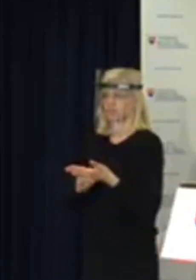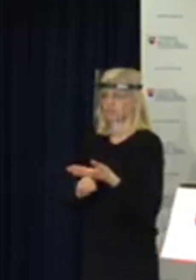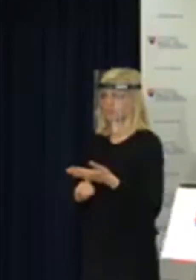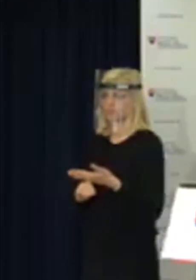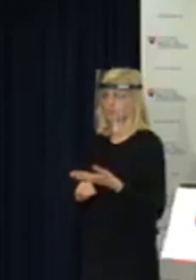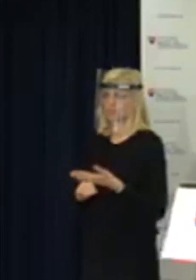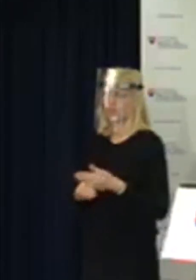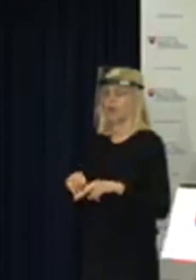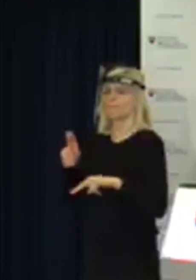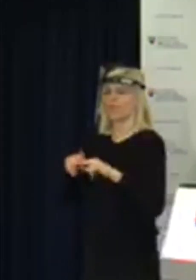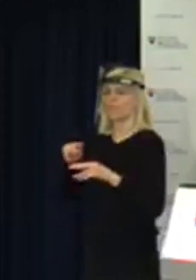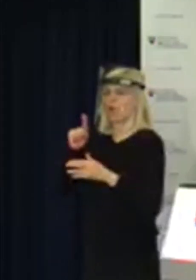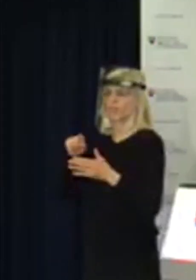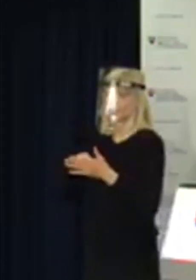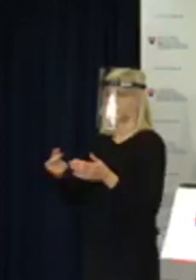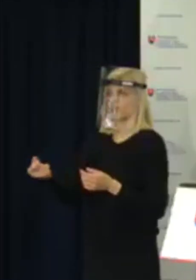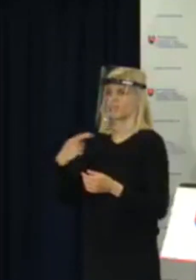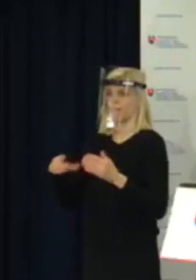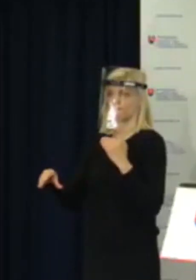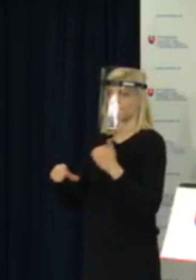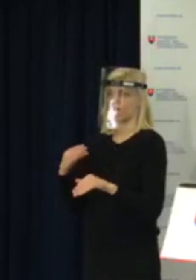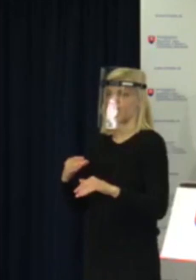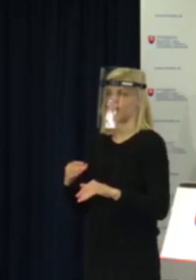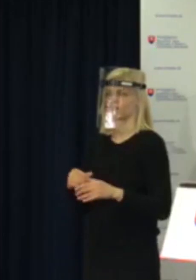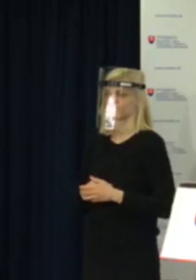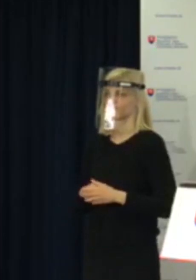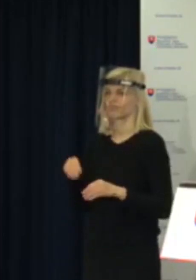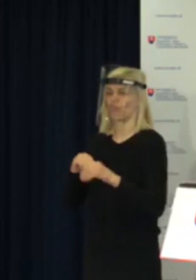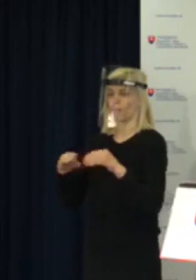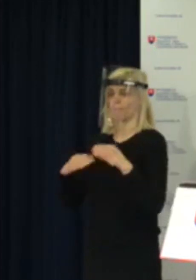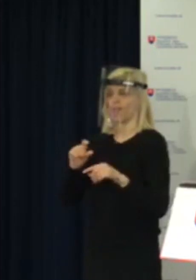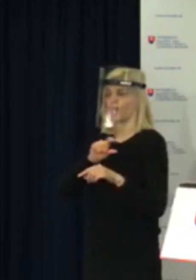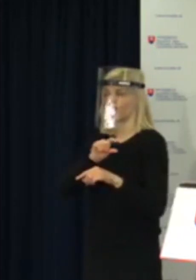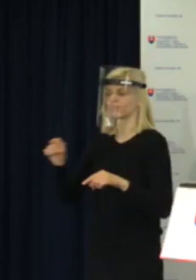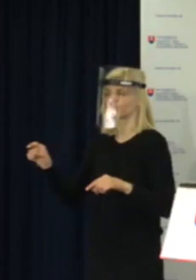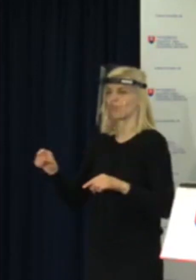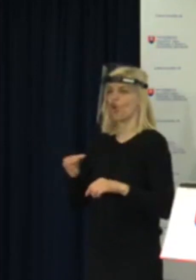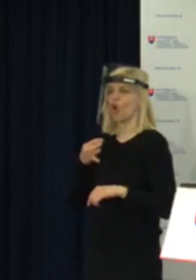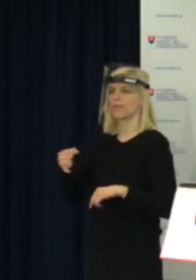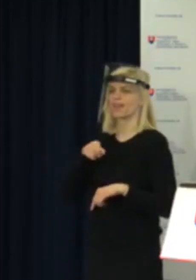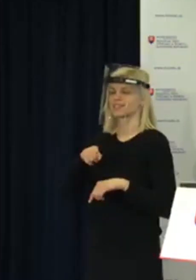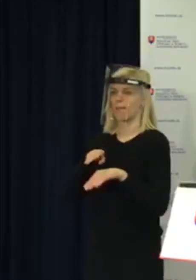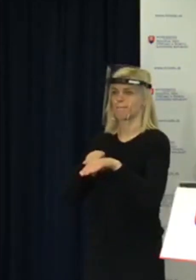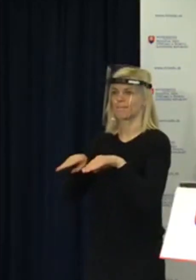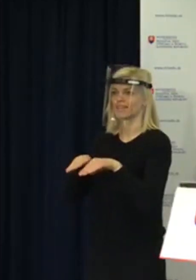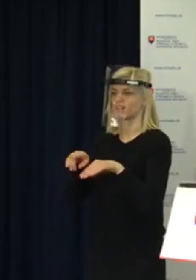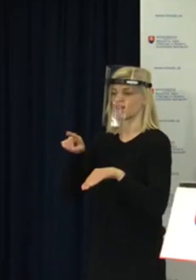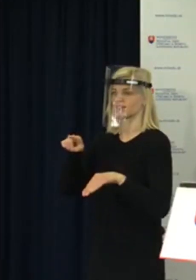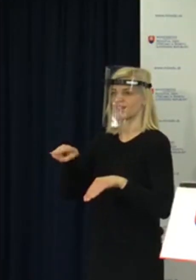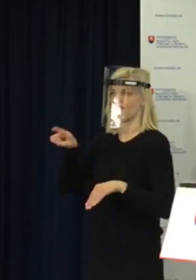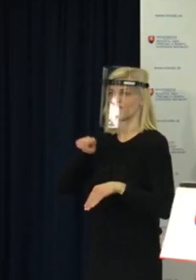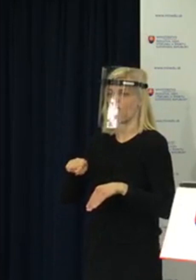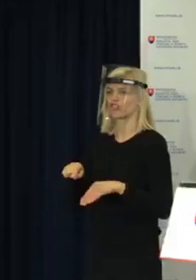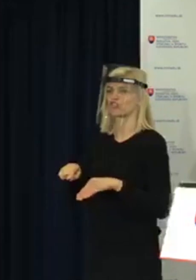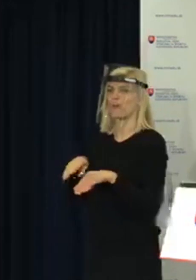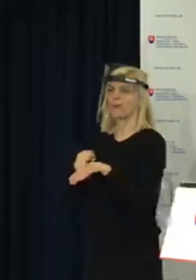zaslali tú otázku na mail, ktorý už je vytvorený opýtajsa ministra zavináč minedu.sk ešte